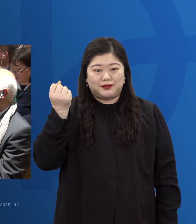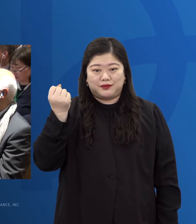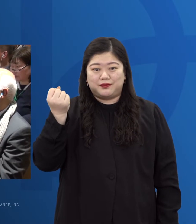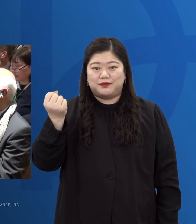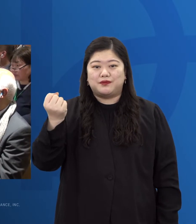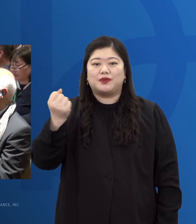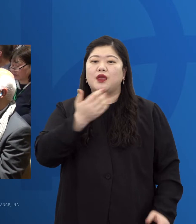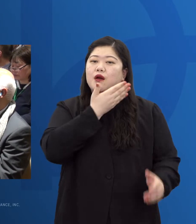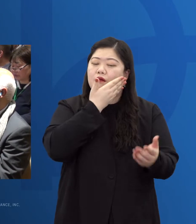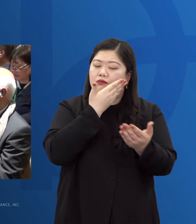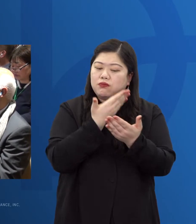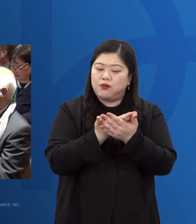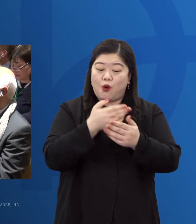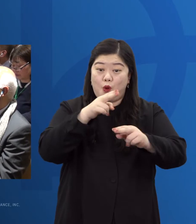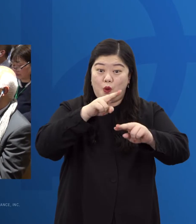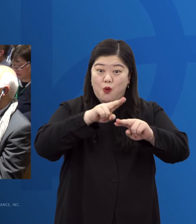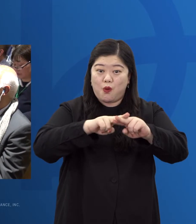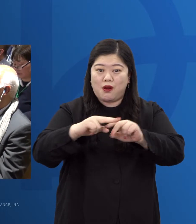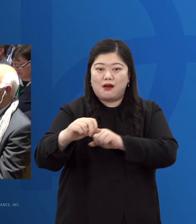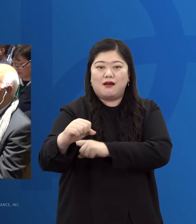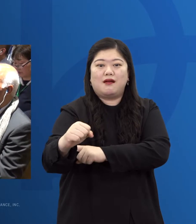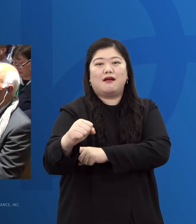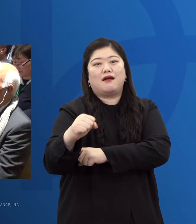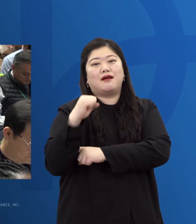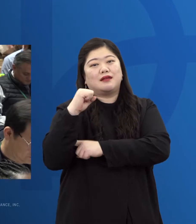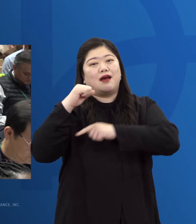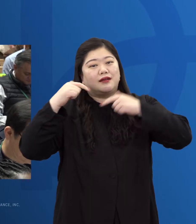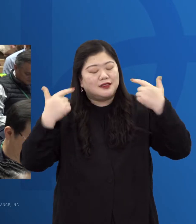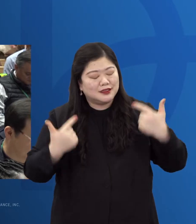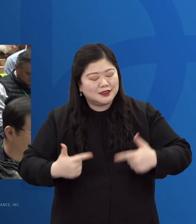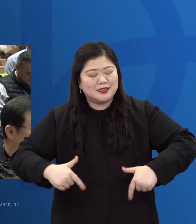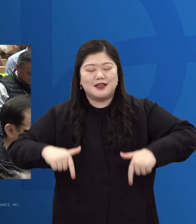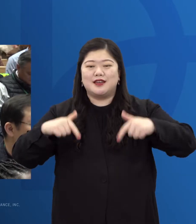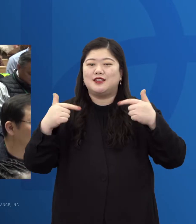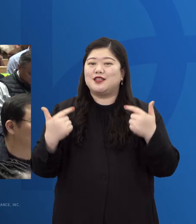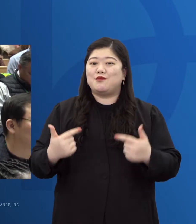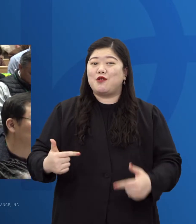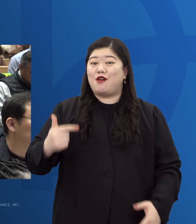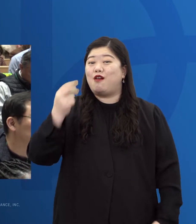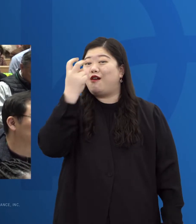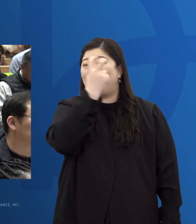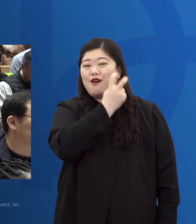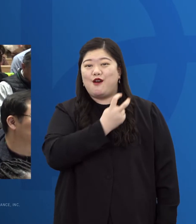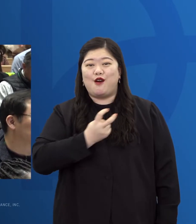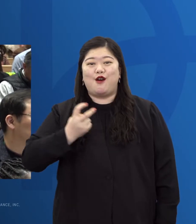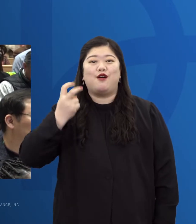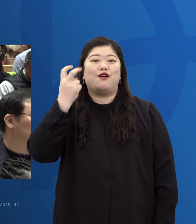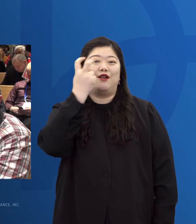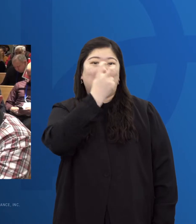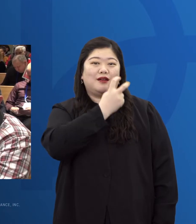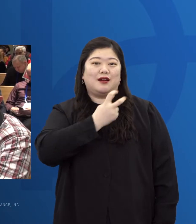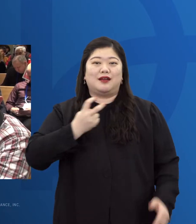보좌의 배경으로 항상 지키시며